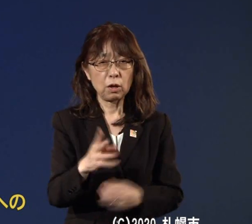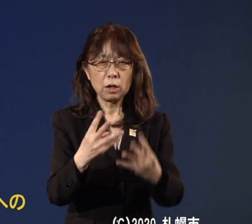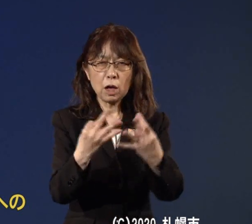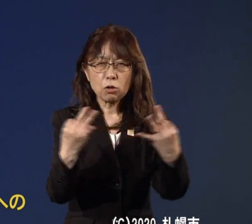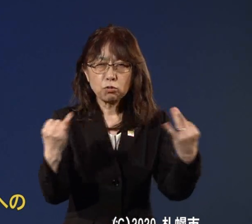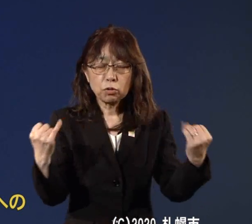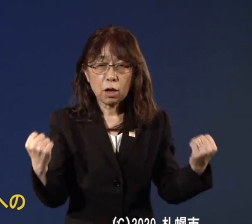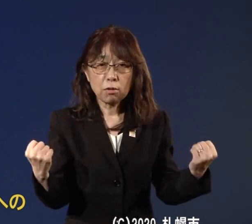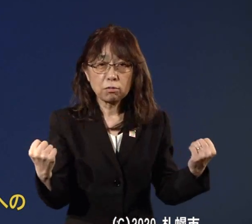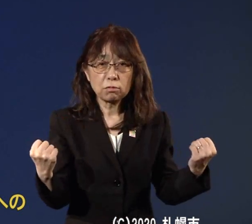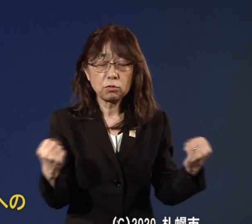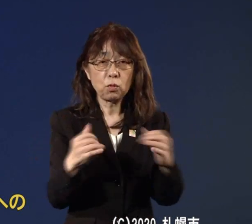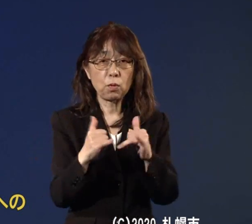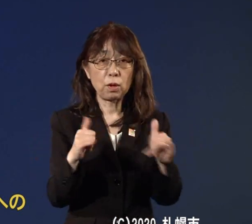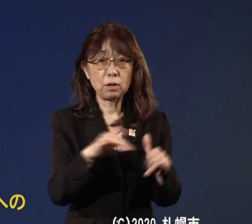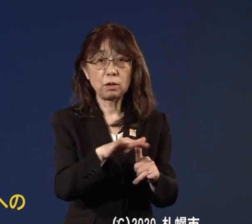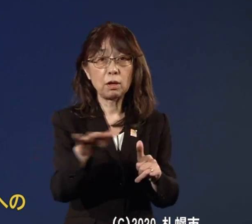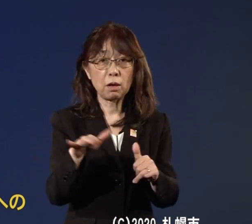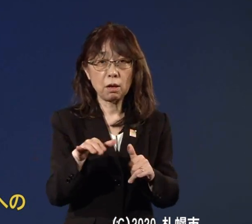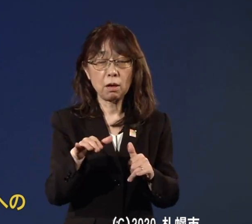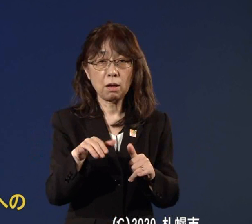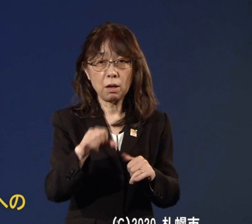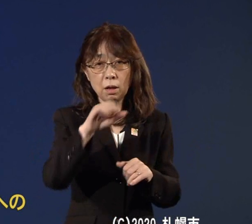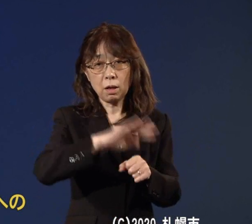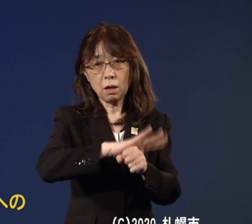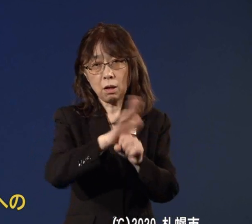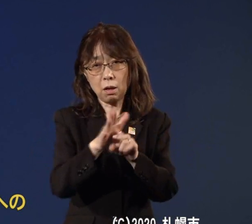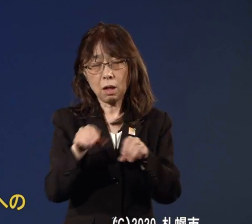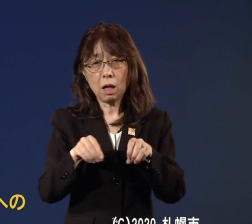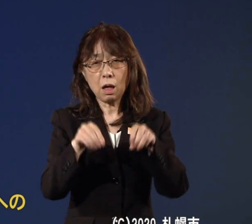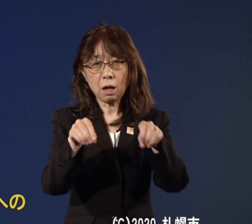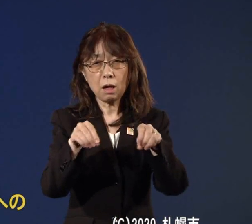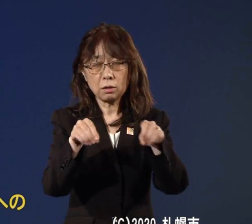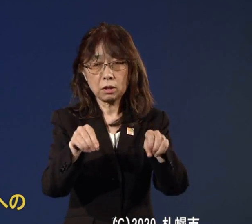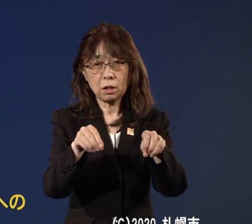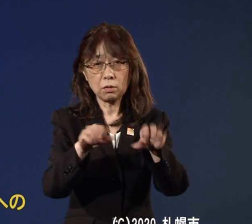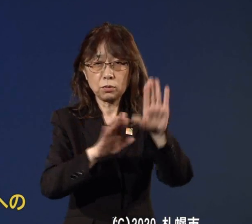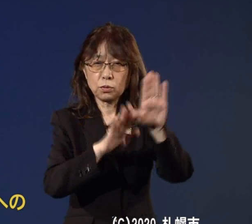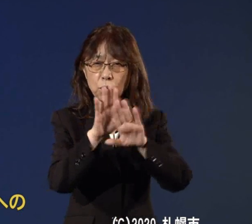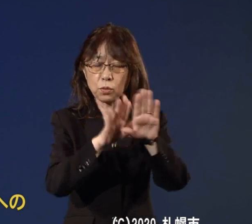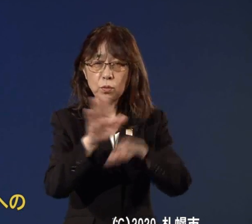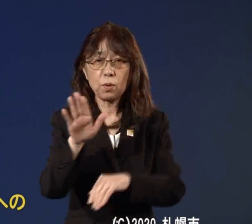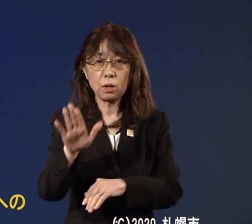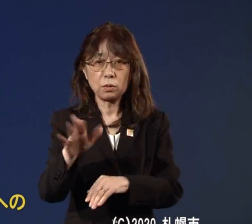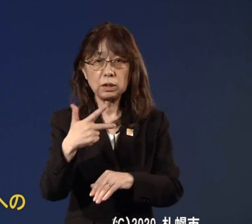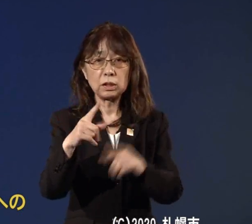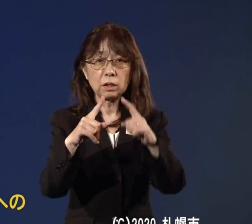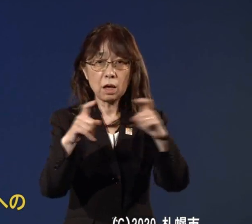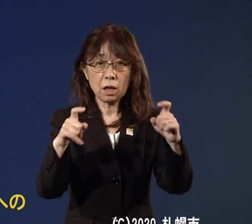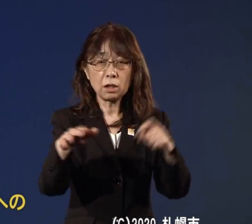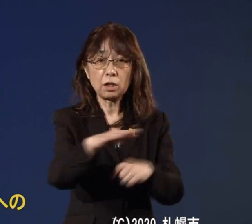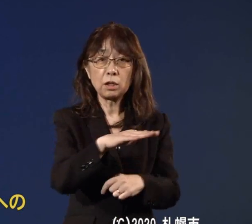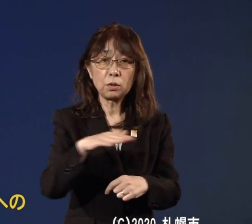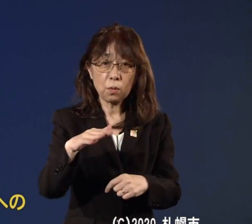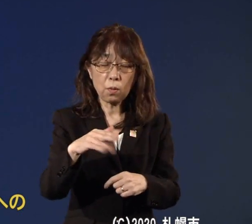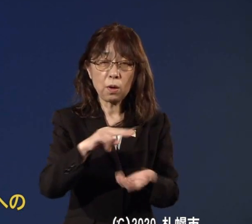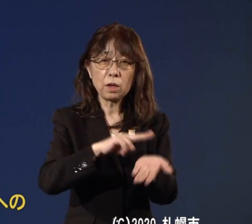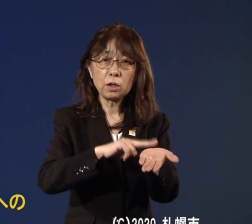が感染をしているという状況にありまして市内の医療機関の皆様には